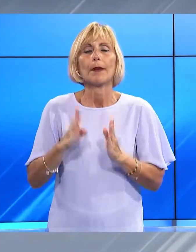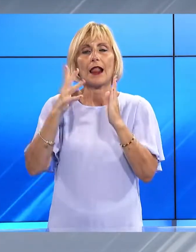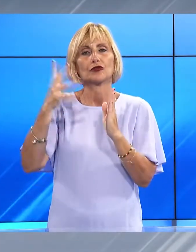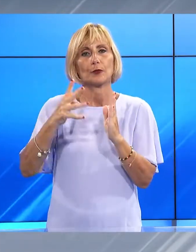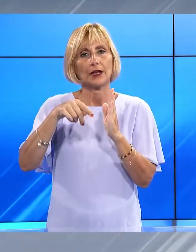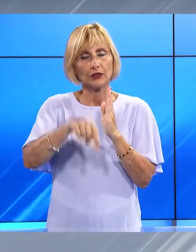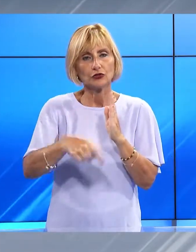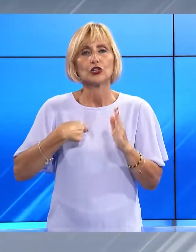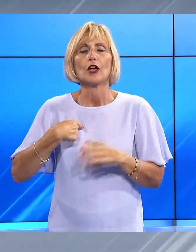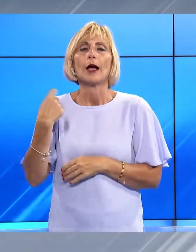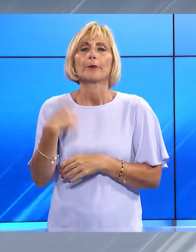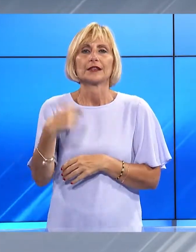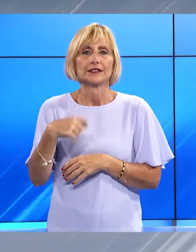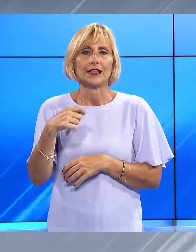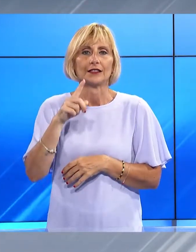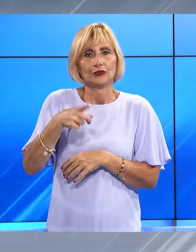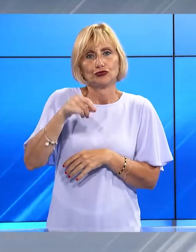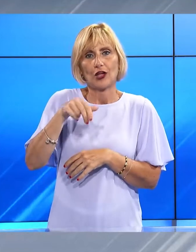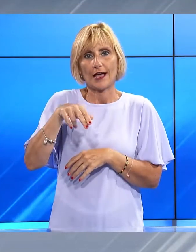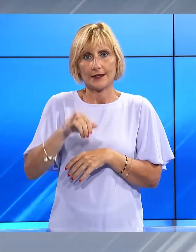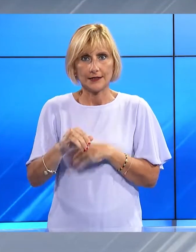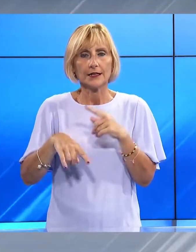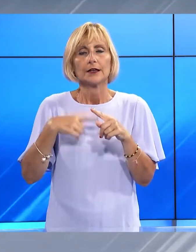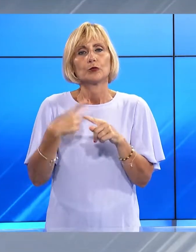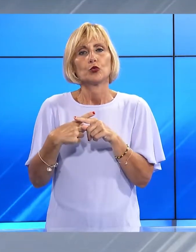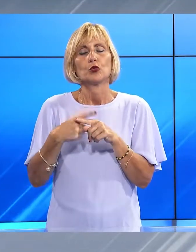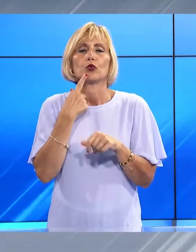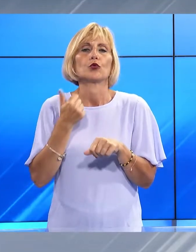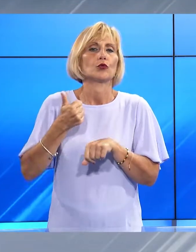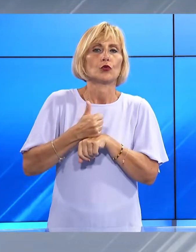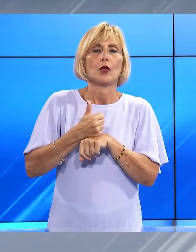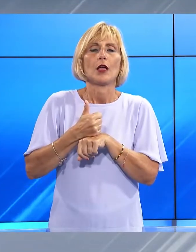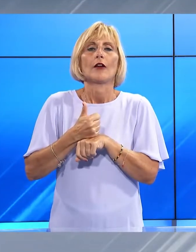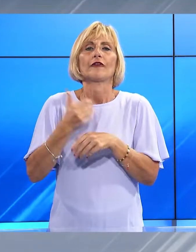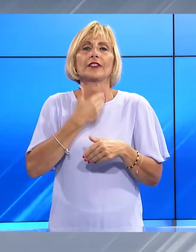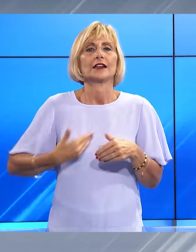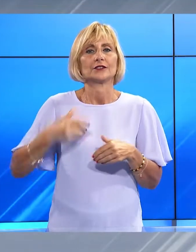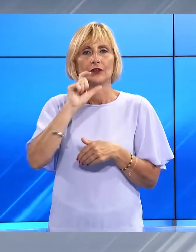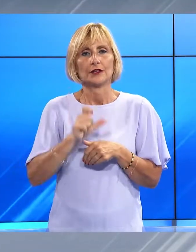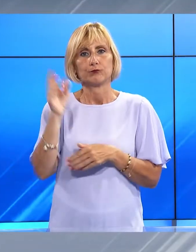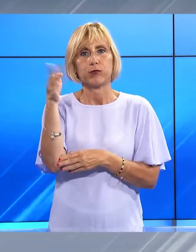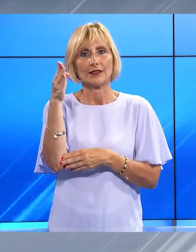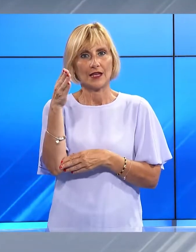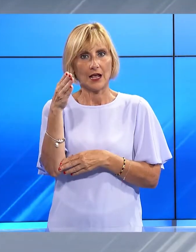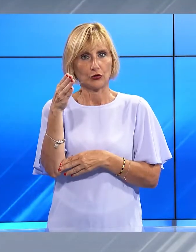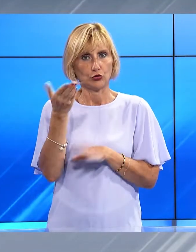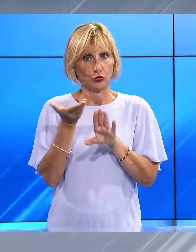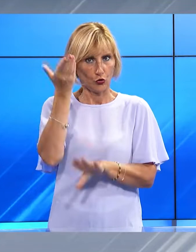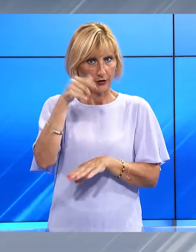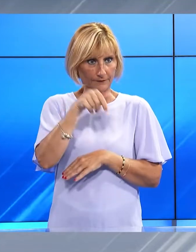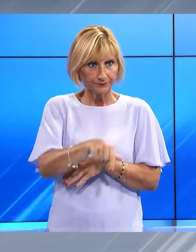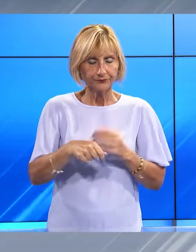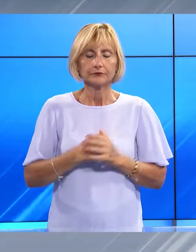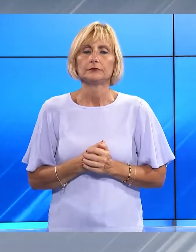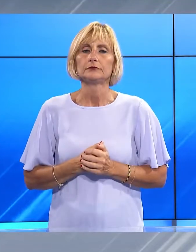Governatore della Toscana Eugenio Gianni e dei vertici della Federazione Italiana Sbandiratori. Devo dire che in questi due anni i gruppi che si chiamano